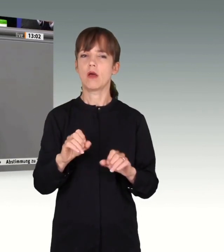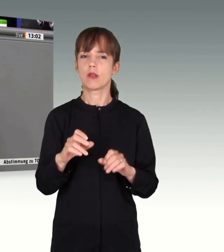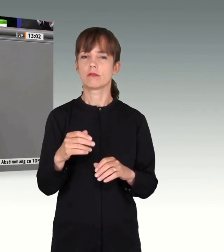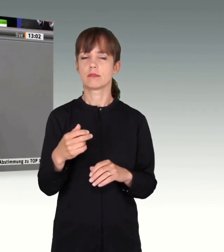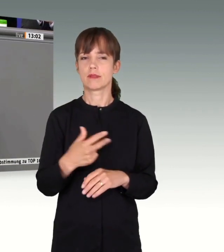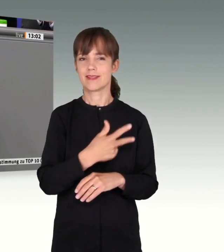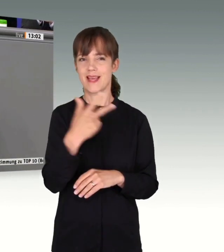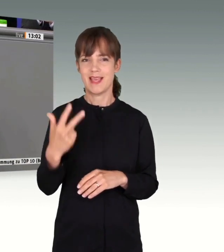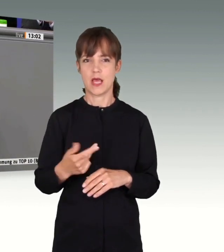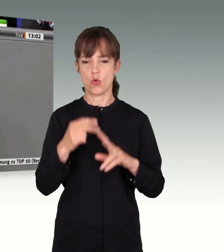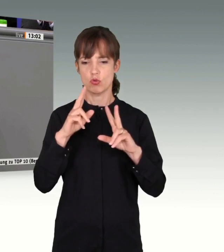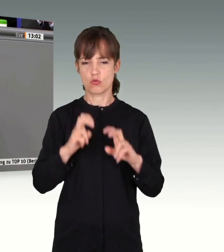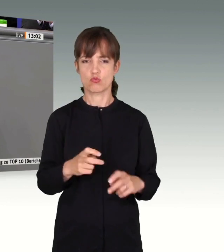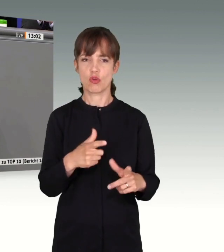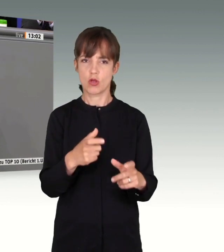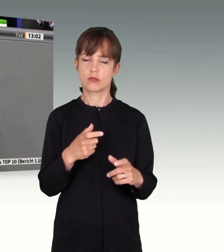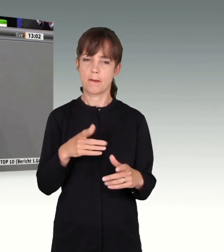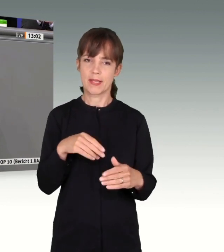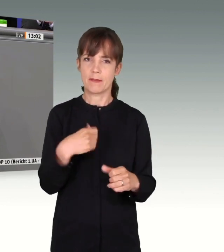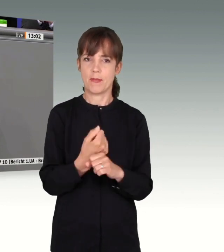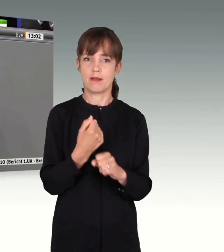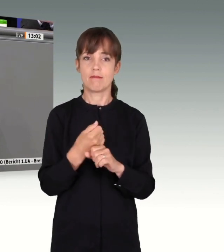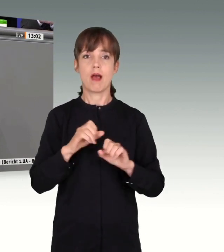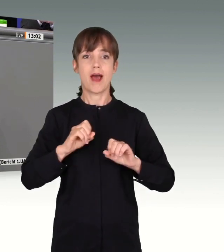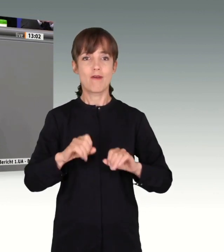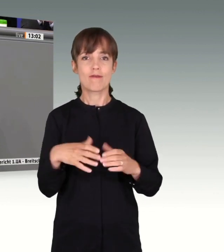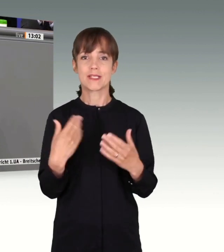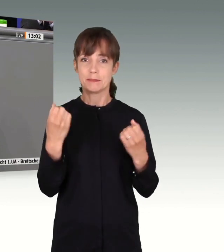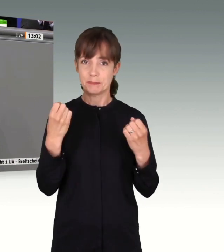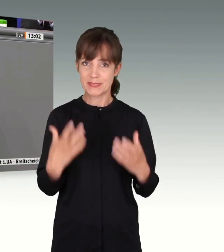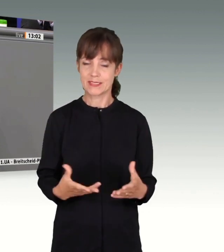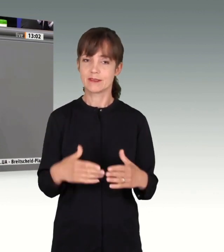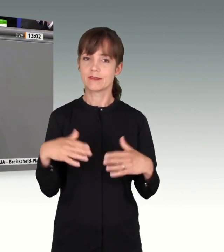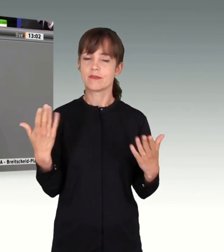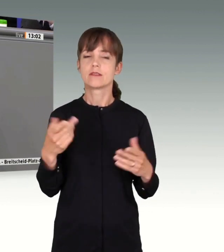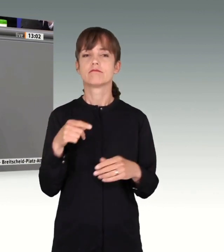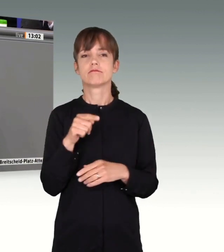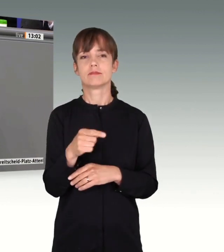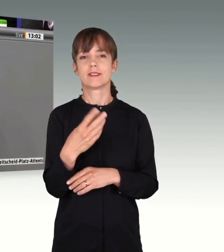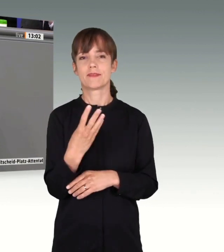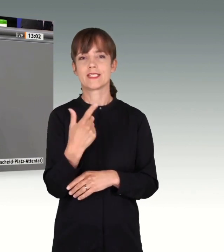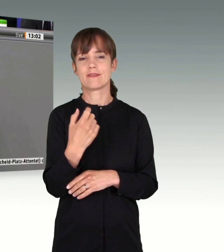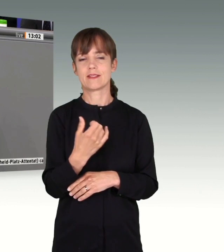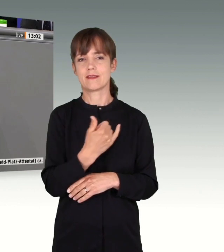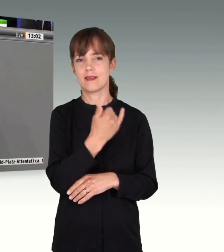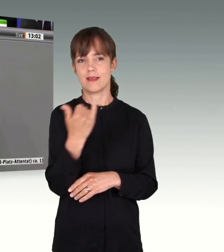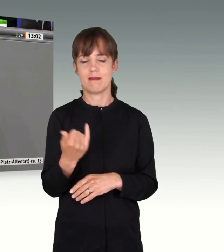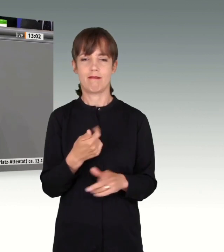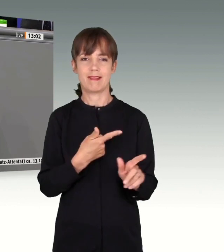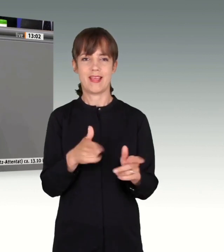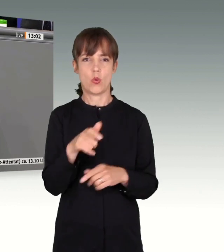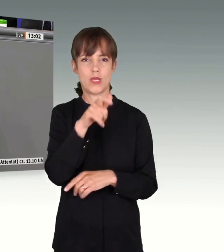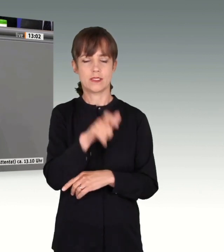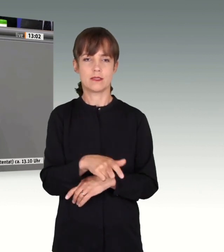Untersuchungsausschuss beizutragen. Aufklärung dessen, was passierte, als ein sittlich verkommener 24-jähriger Terrorist